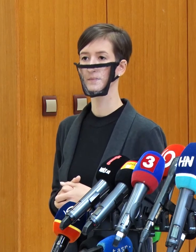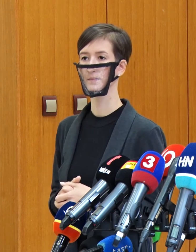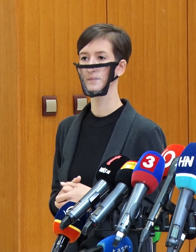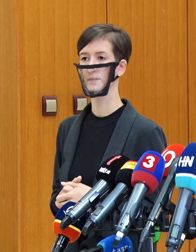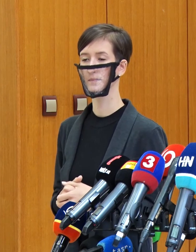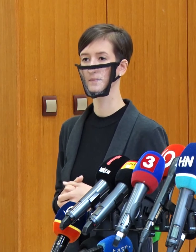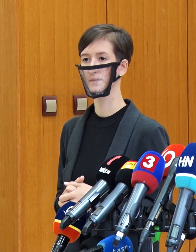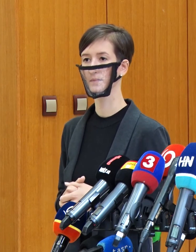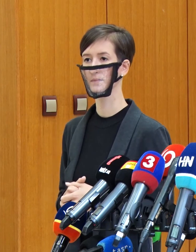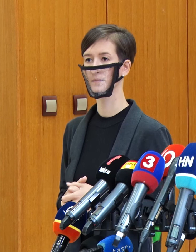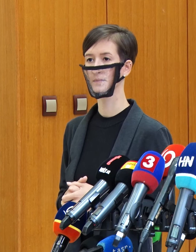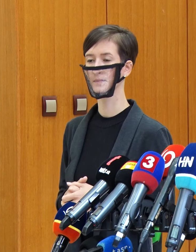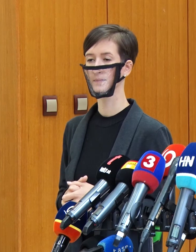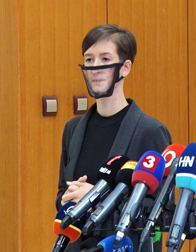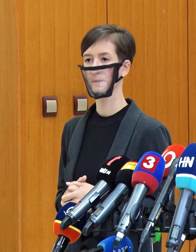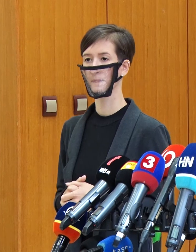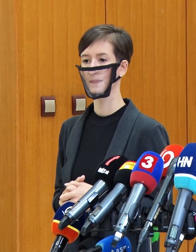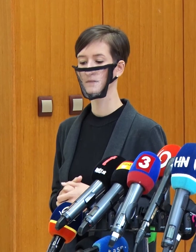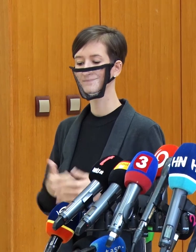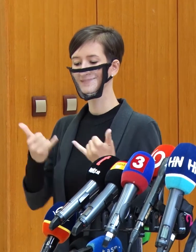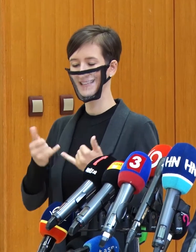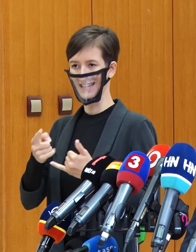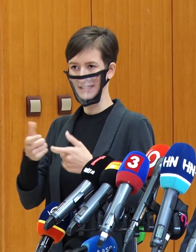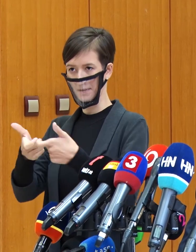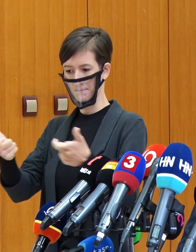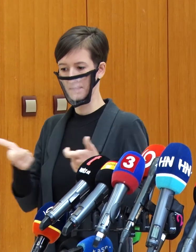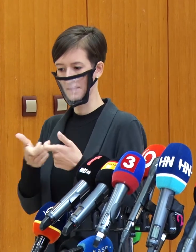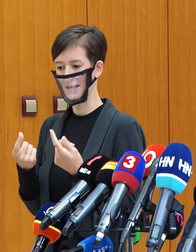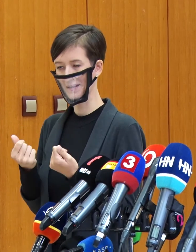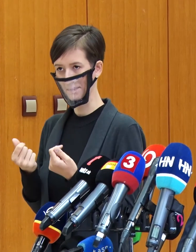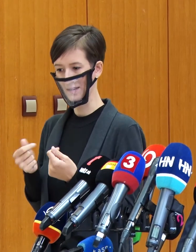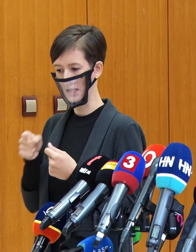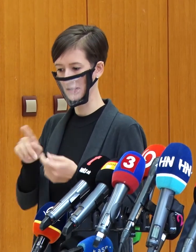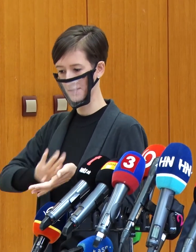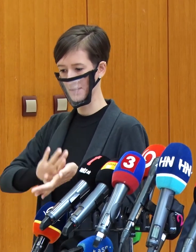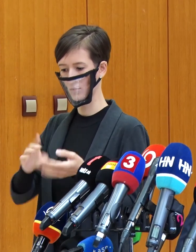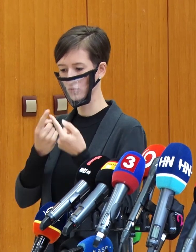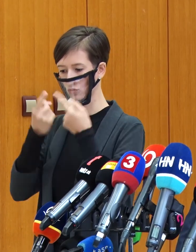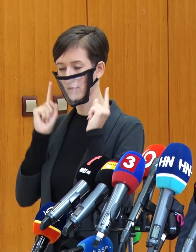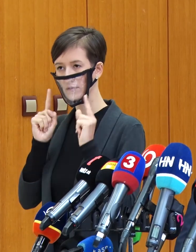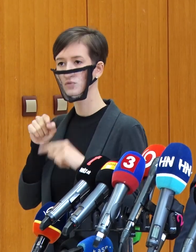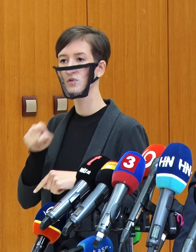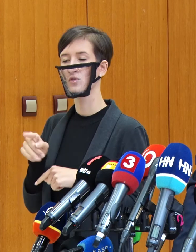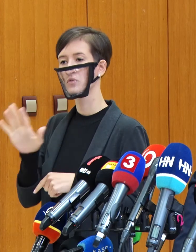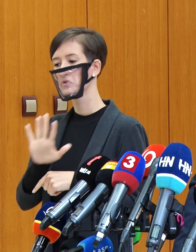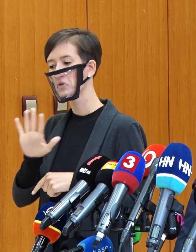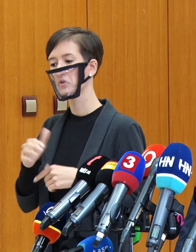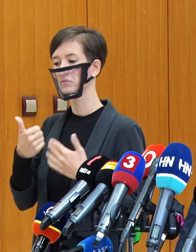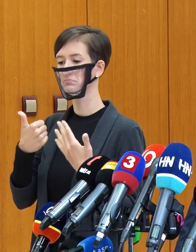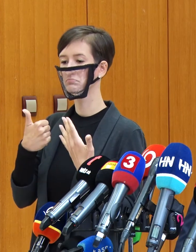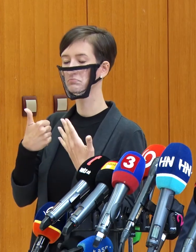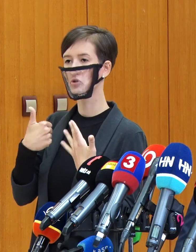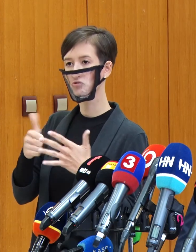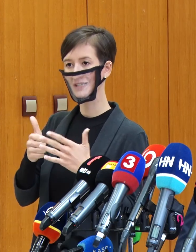Áno, súčasná tzv. obalka ešte v tejto perspektíve, ktorá trvá do konca tohto roku, je niekde v úrovni 16